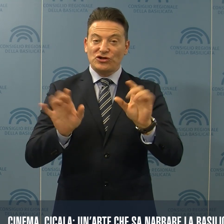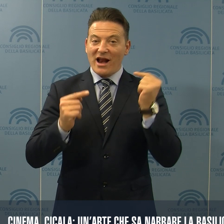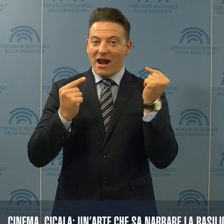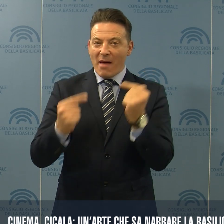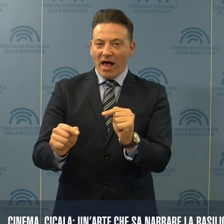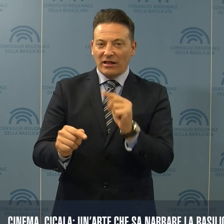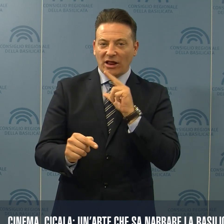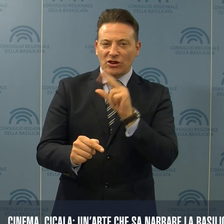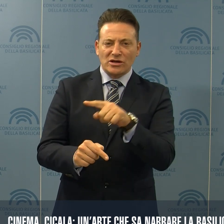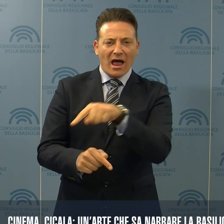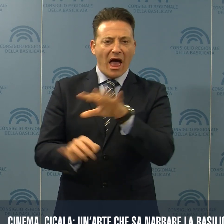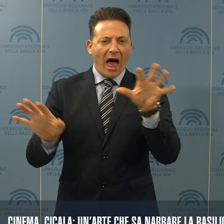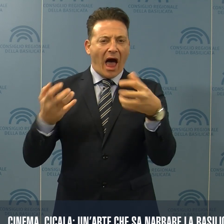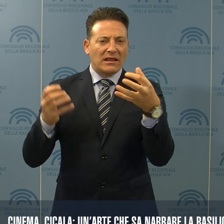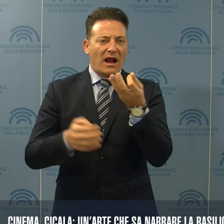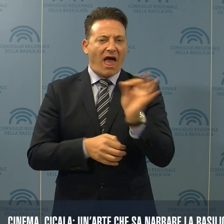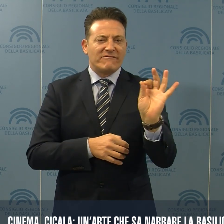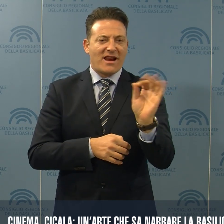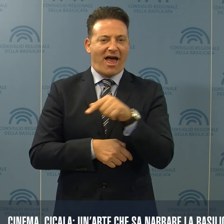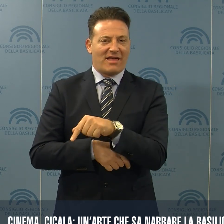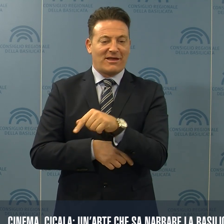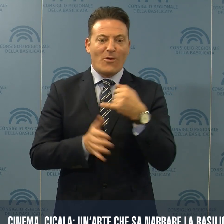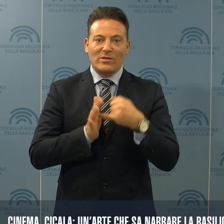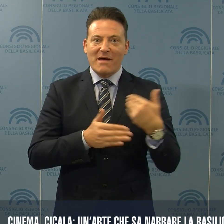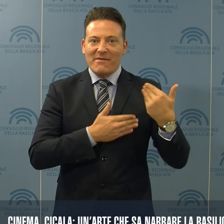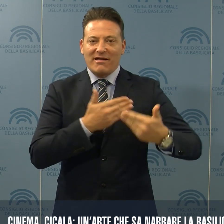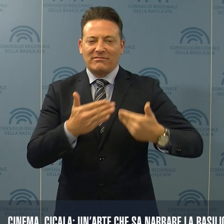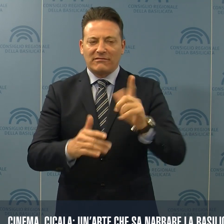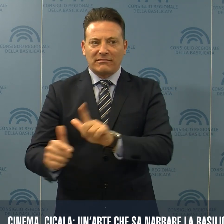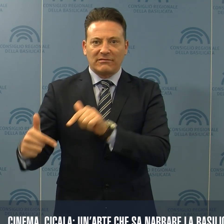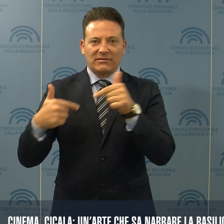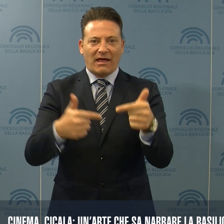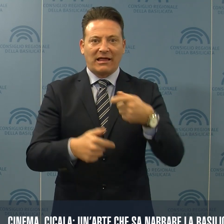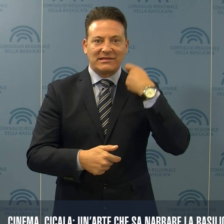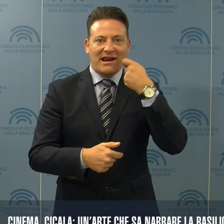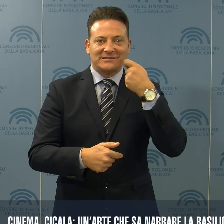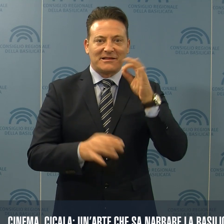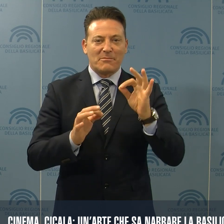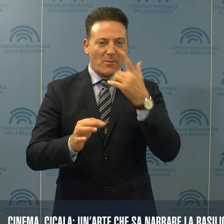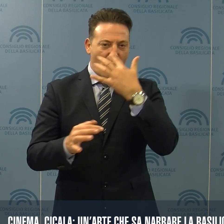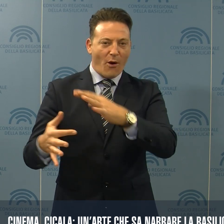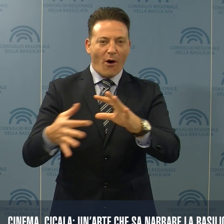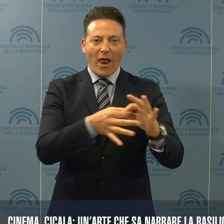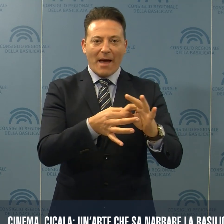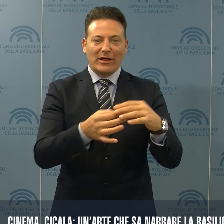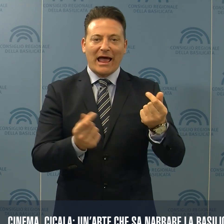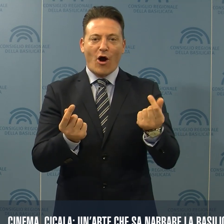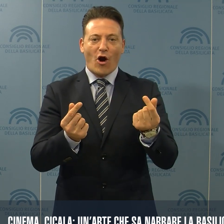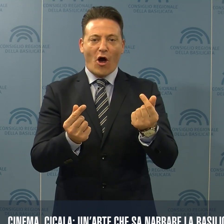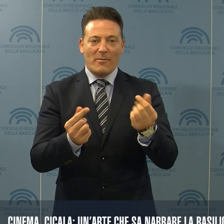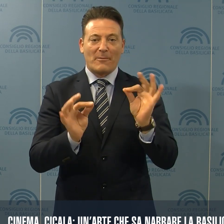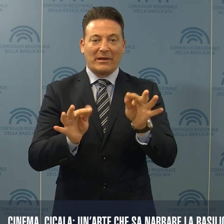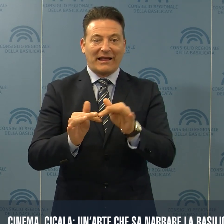sottolineato, è un'arte raffinata che ultimamente ha determinato un interessante impatto economico sulla